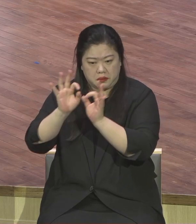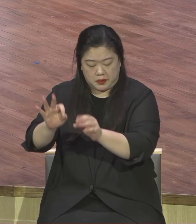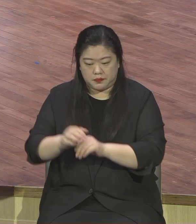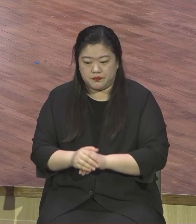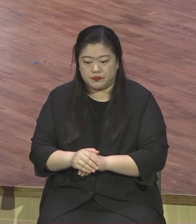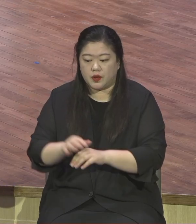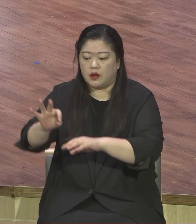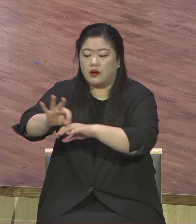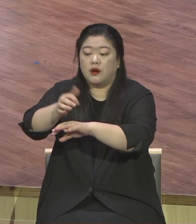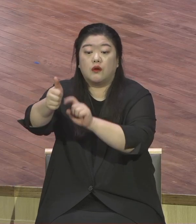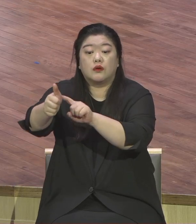누구냐 하나님이세요